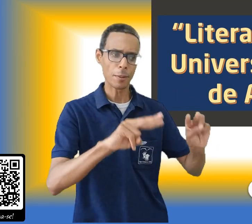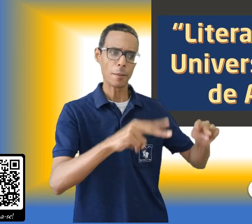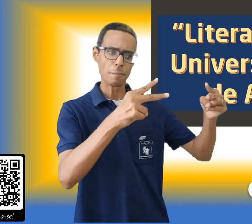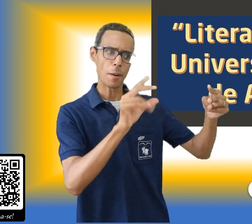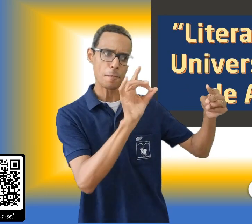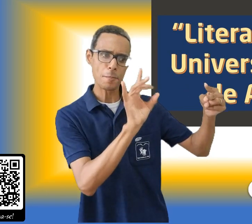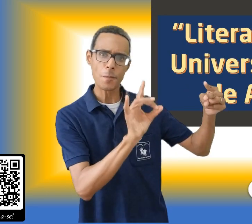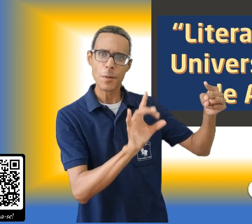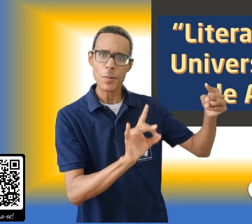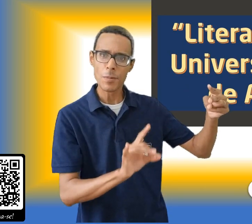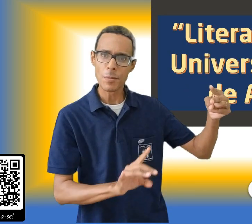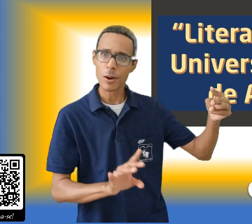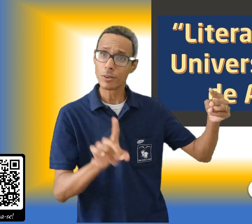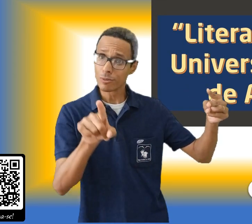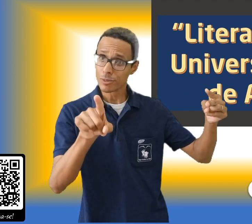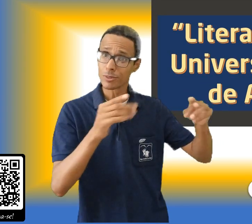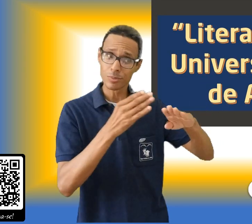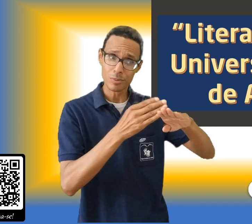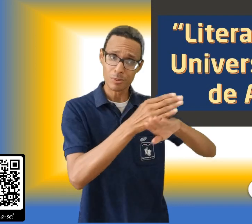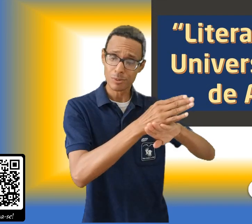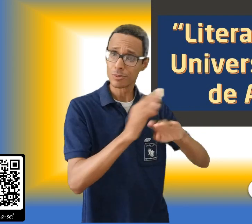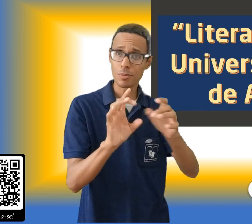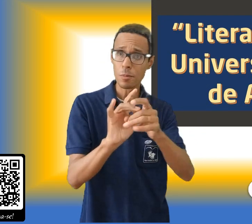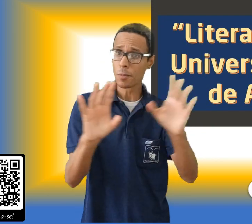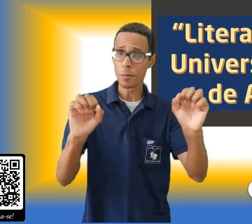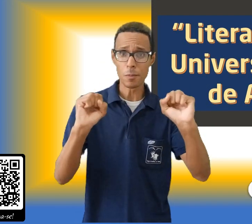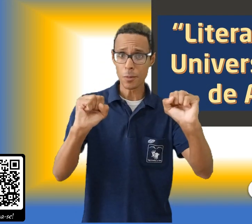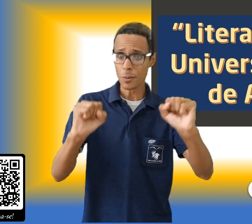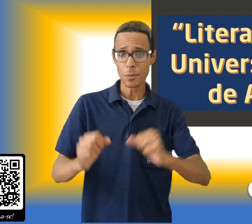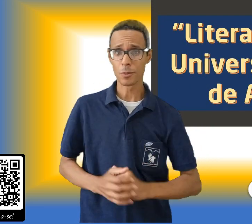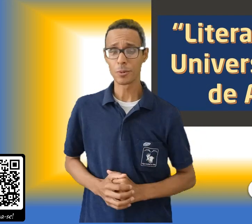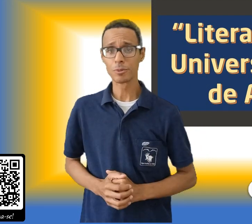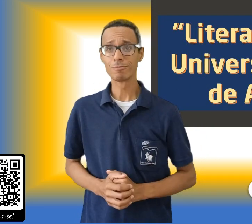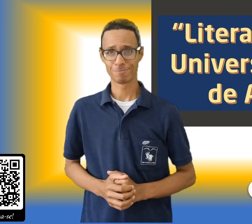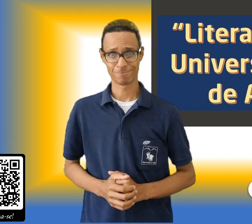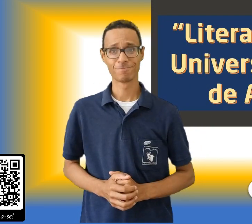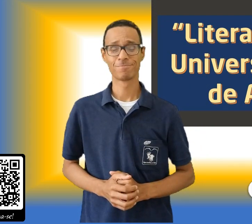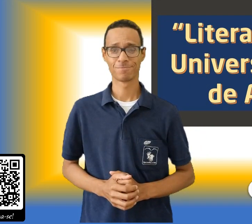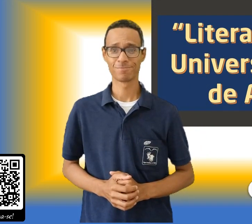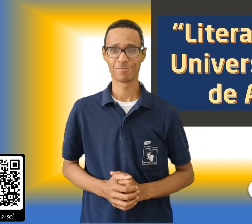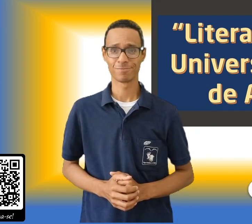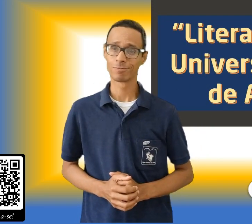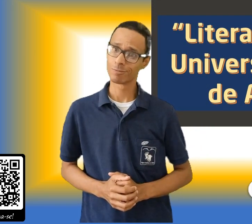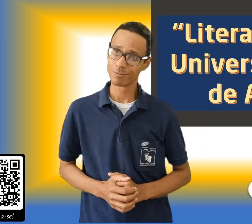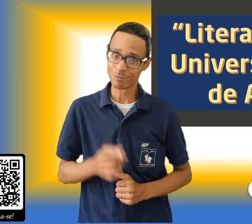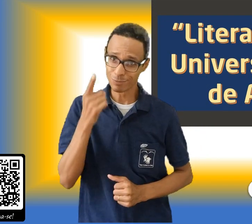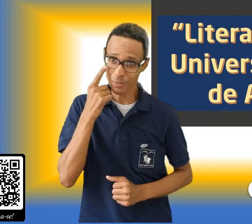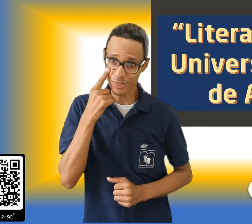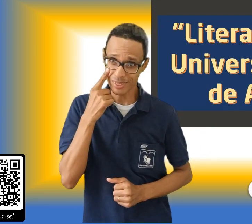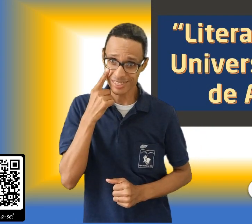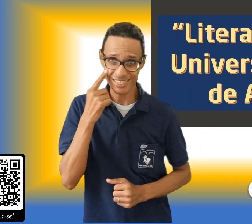detalhe dos títulos acessando seus respectivos links. Vamos conferir este penúltimo bloco?